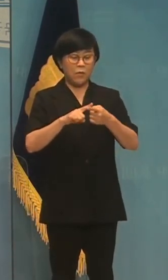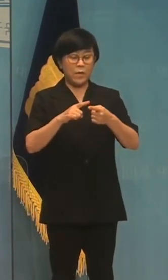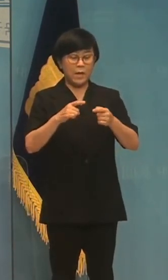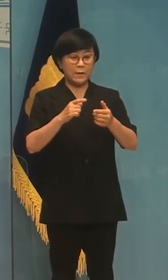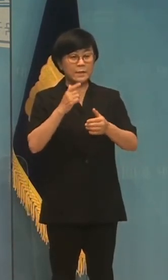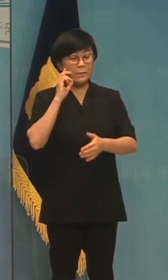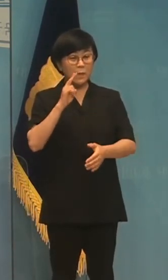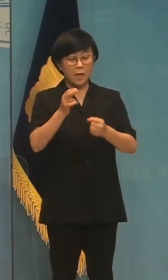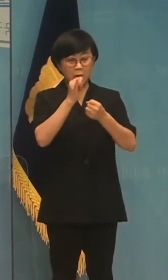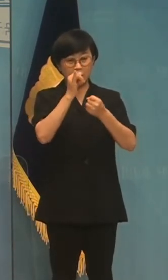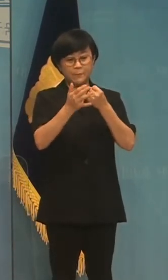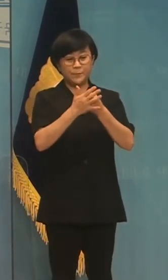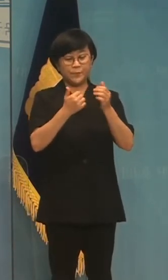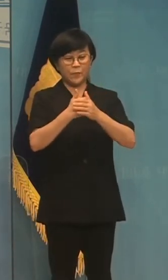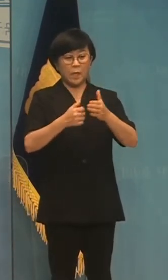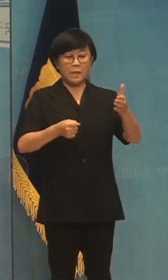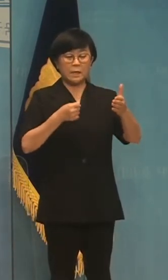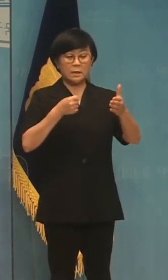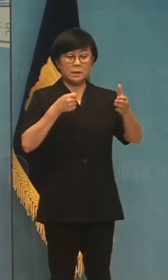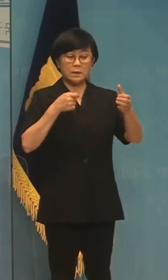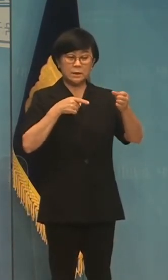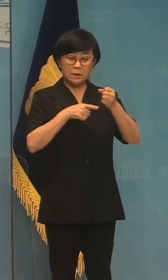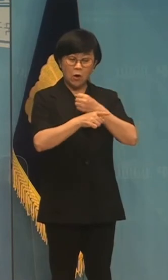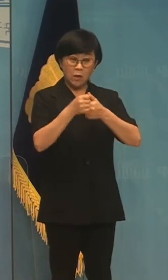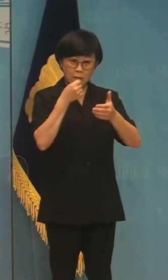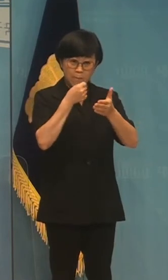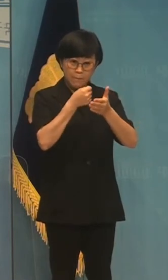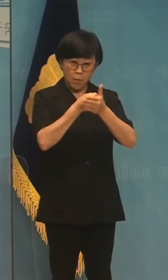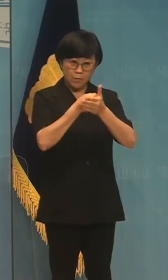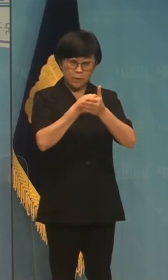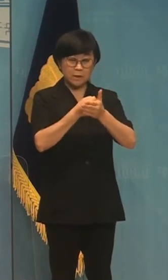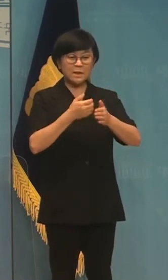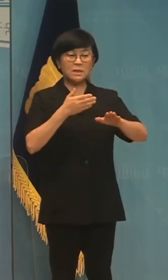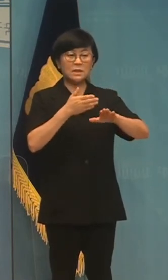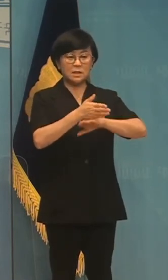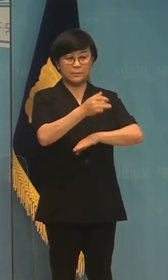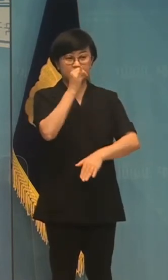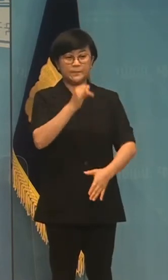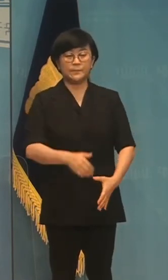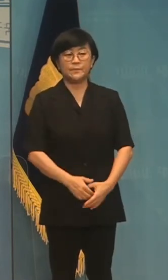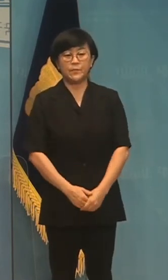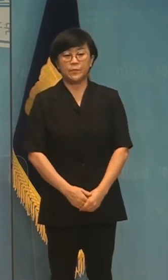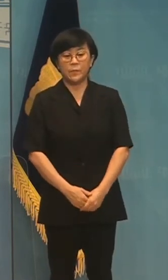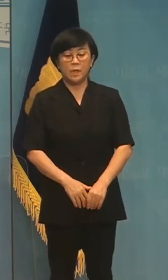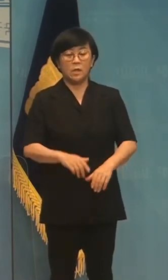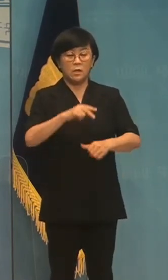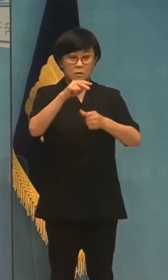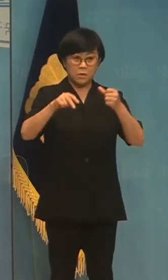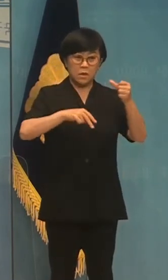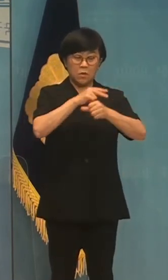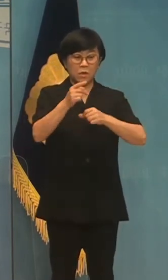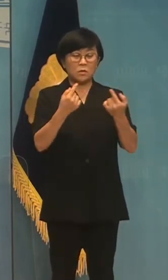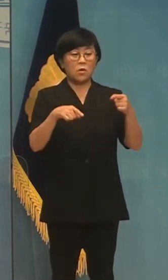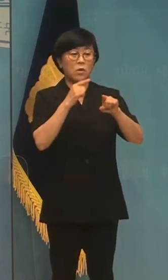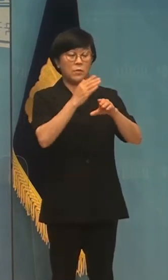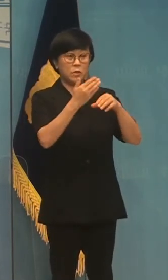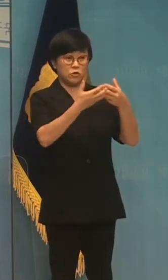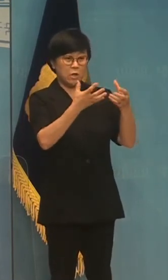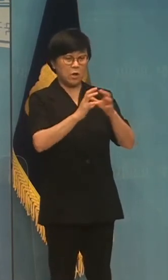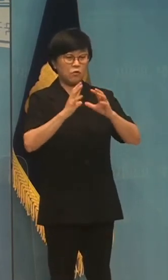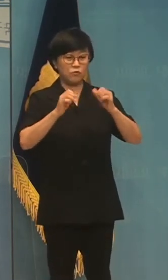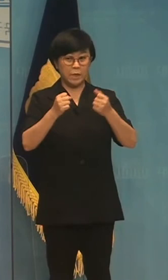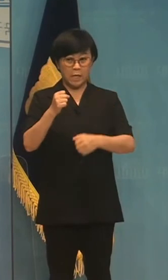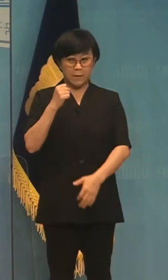국회의 기후정립법 제정 속도는 더디기만 합니다. 이런 가운데 더불어민주당과